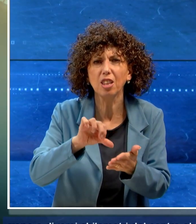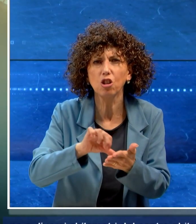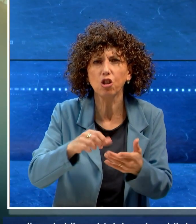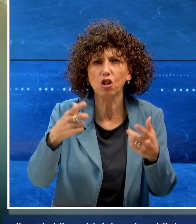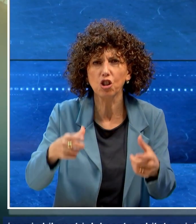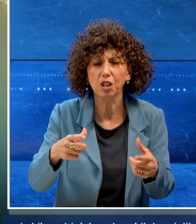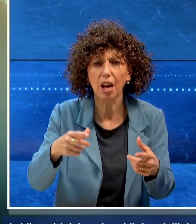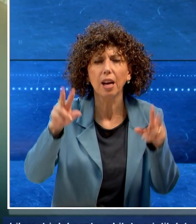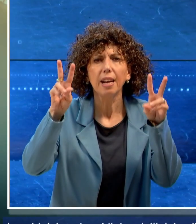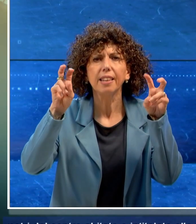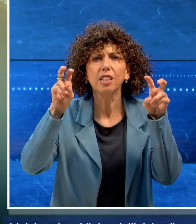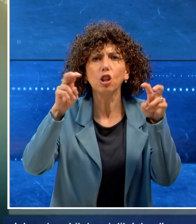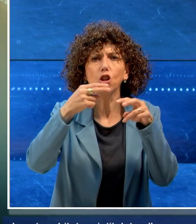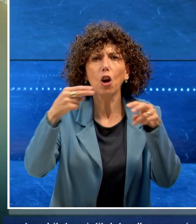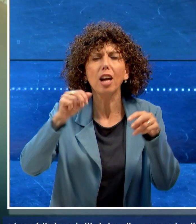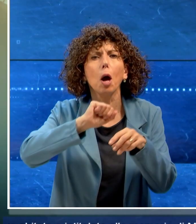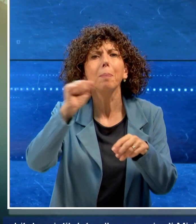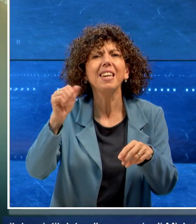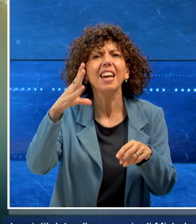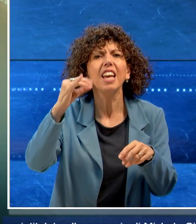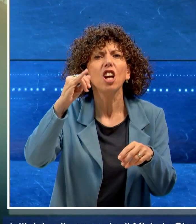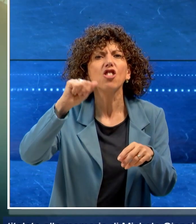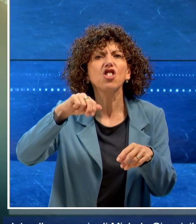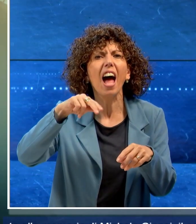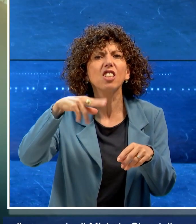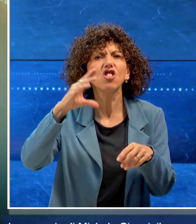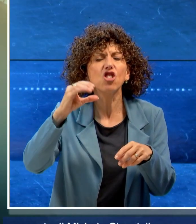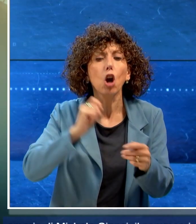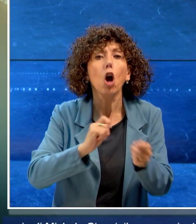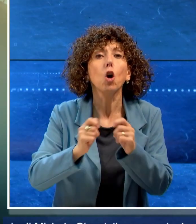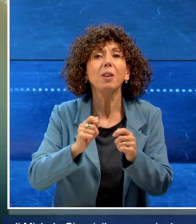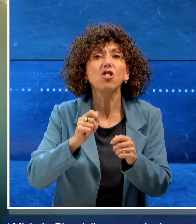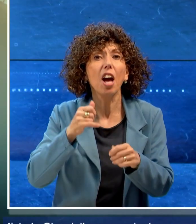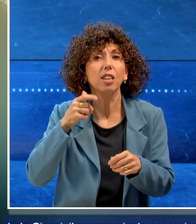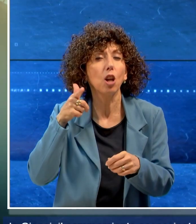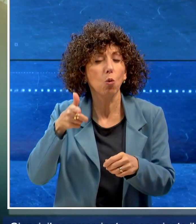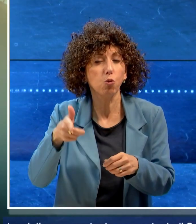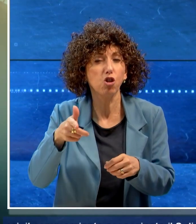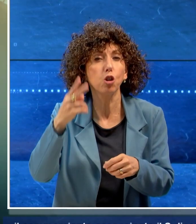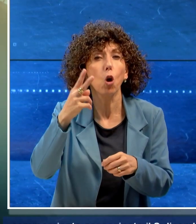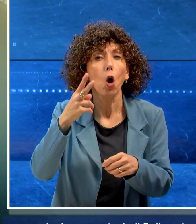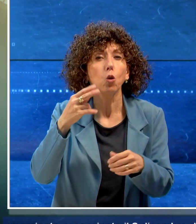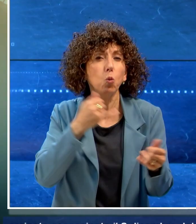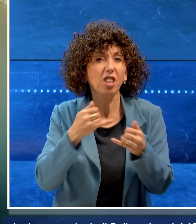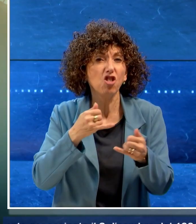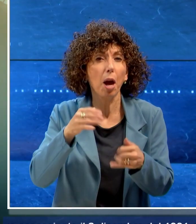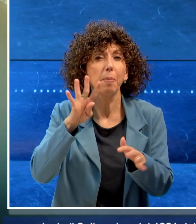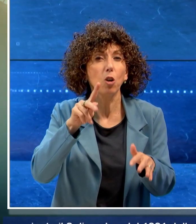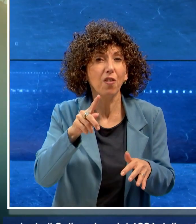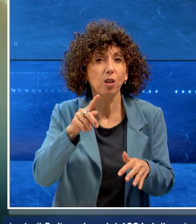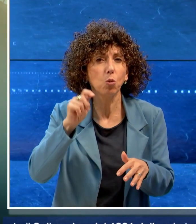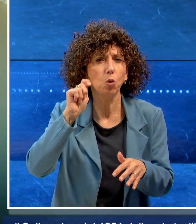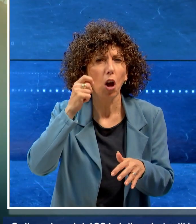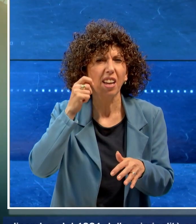intitolato alla memoria di Michele Cianci, il commerciante assassinato il 2 dicembre del 91 dalla